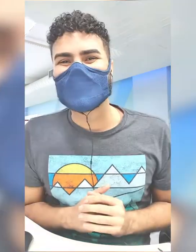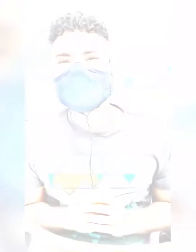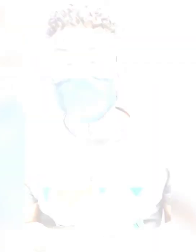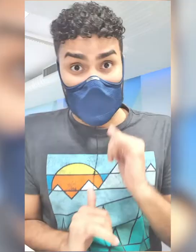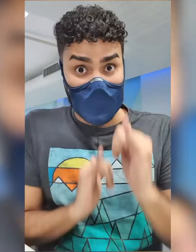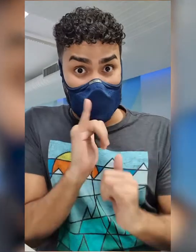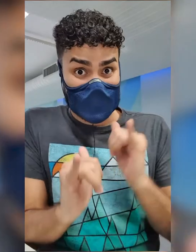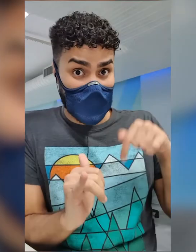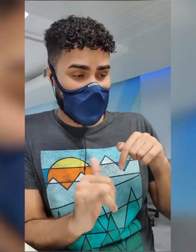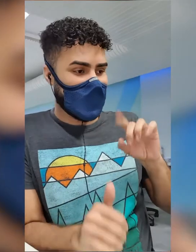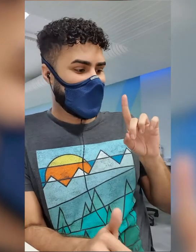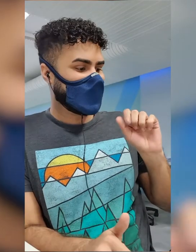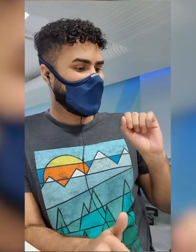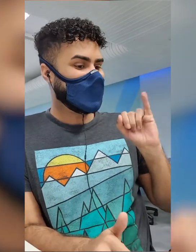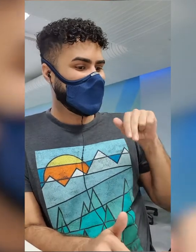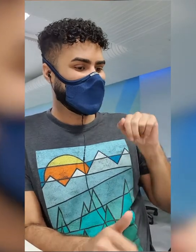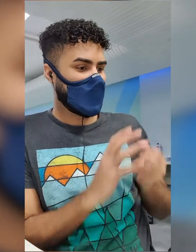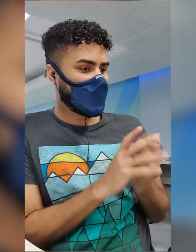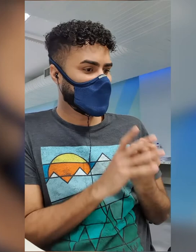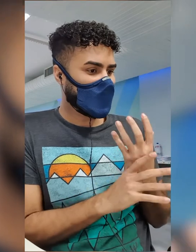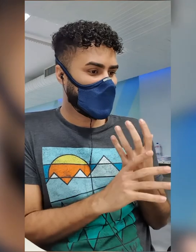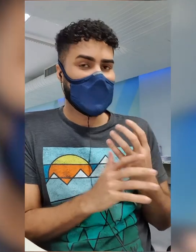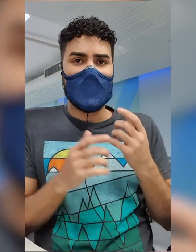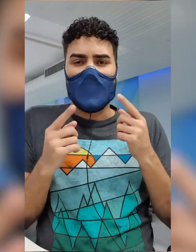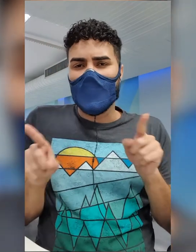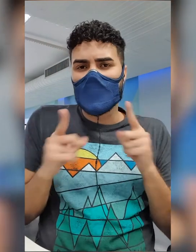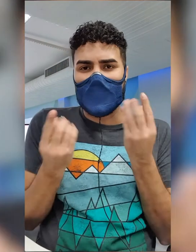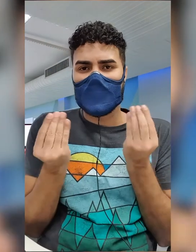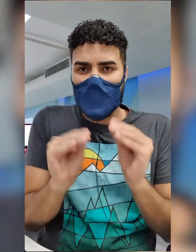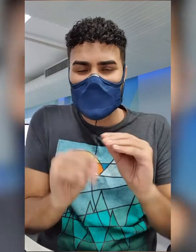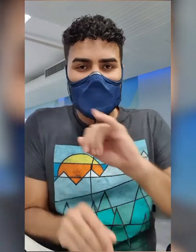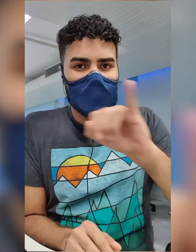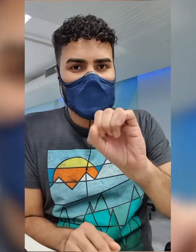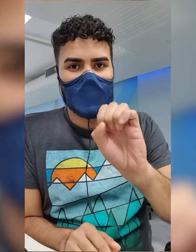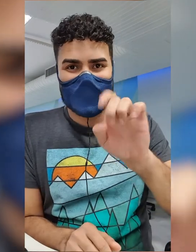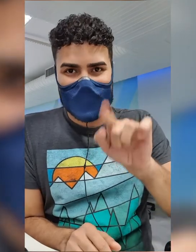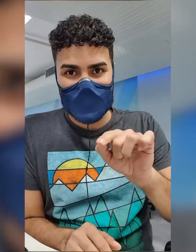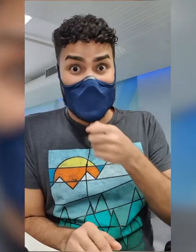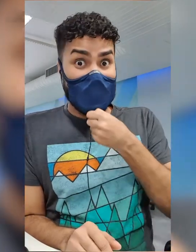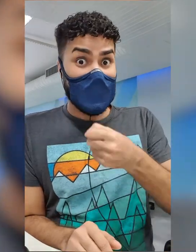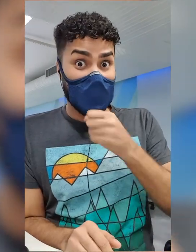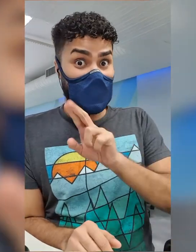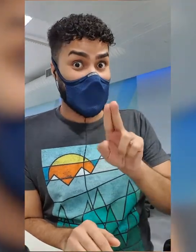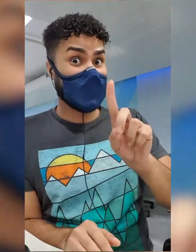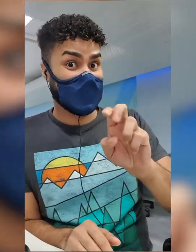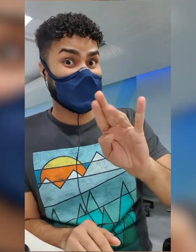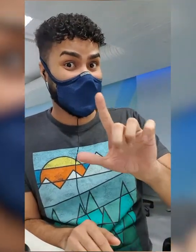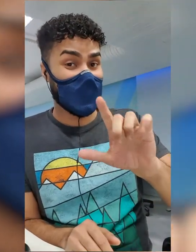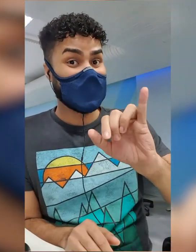Esta reportagem teve produção de Diana Vitor e sonoplastia de José Maria Pardal. Eu sou Daniel Ito e espero